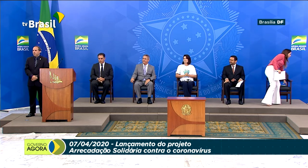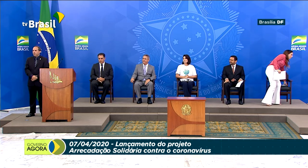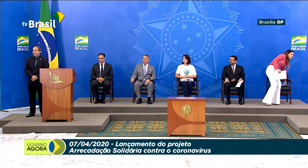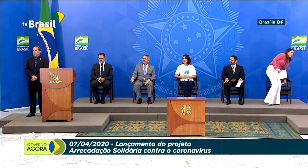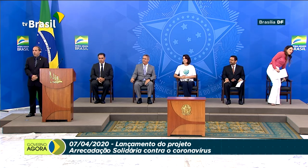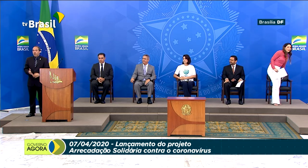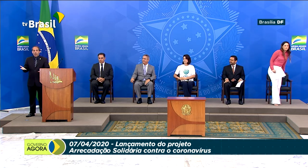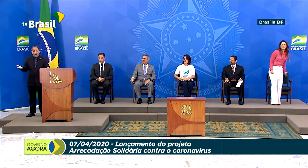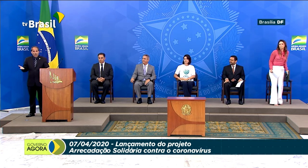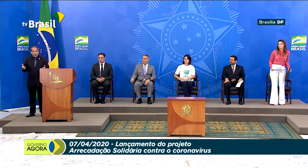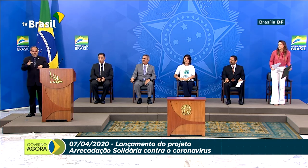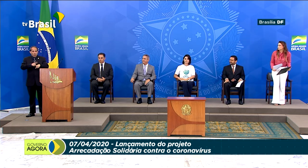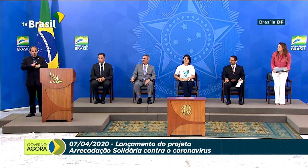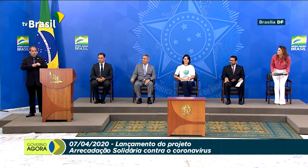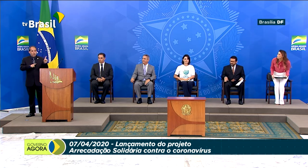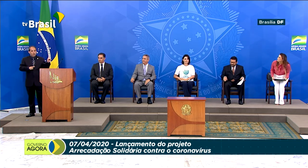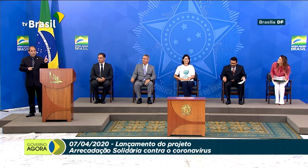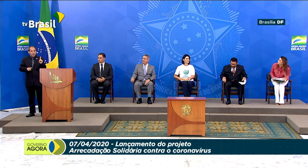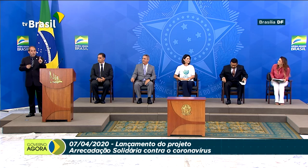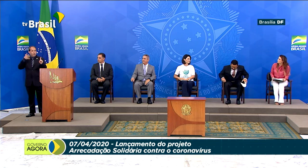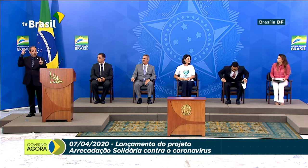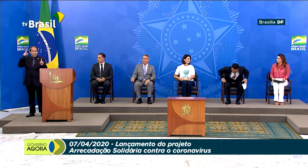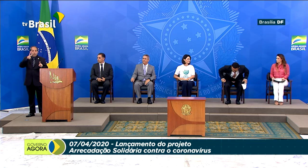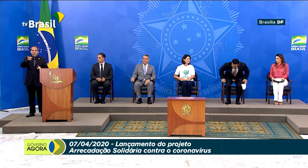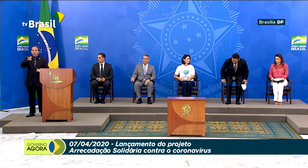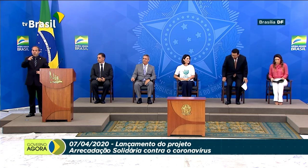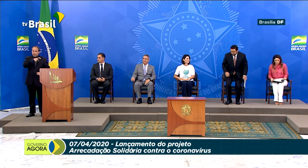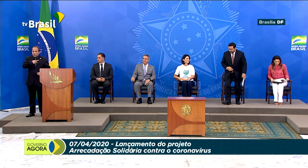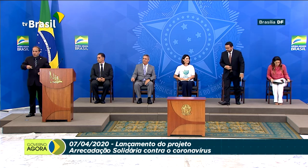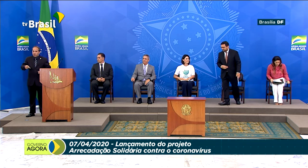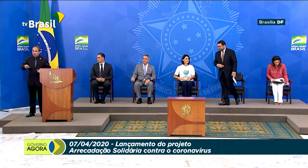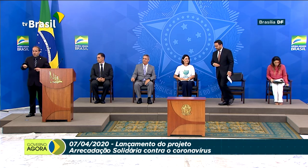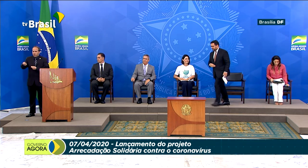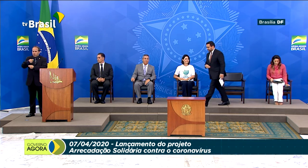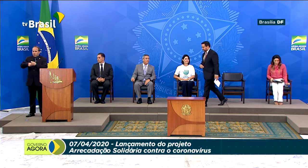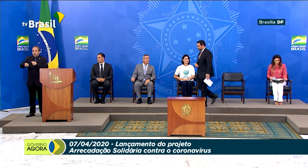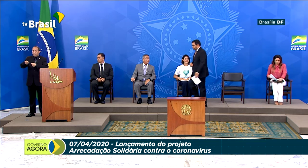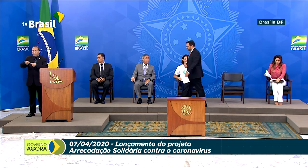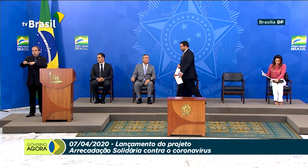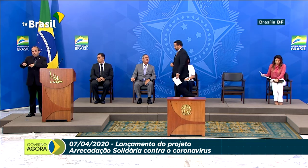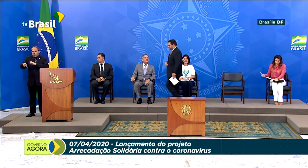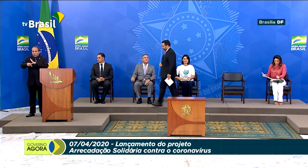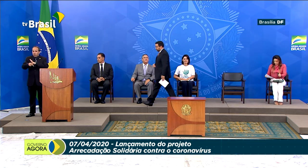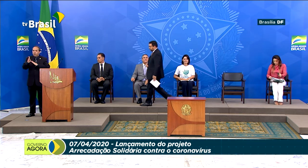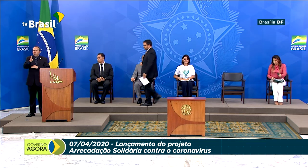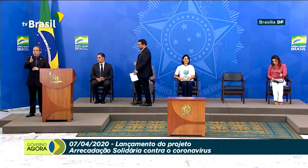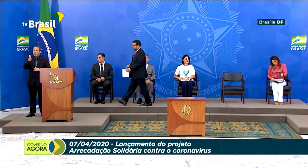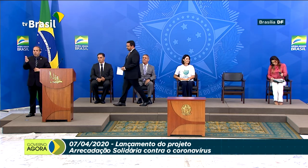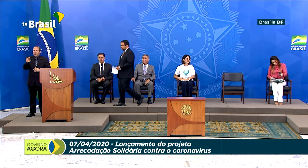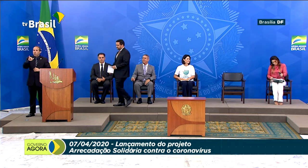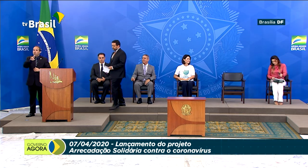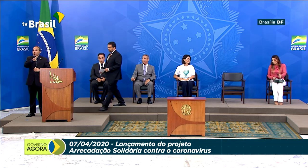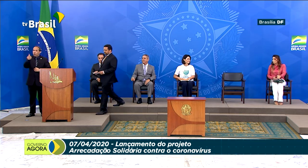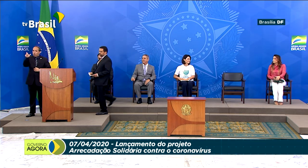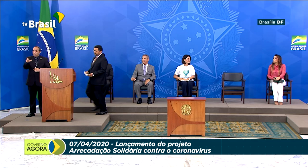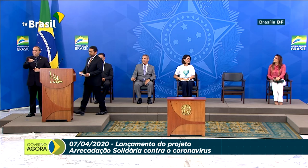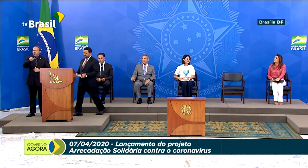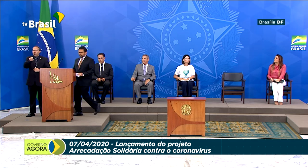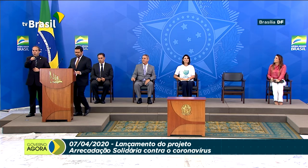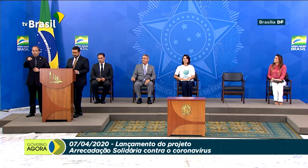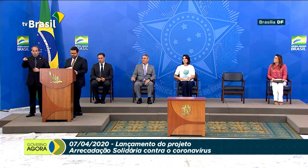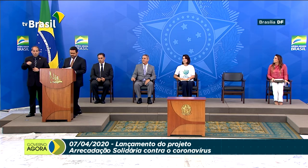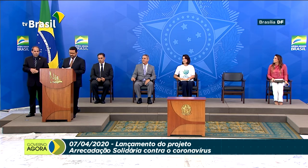Neste momento, ouviremos o vice-presidente de agronegócios e governo do Banco do Brasil, João Pinto Rabelo Júnior.